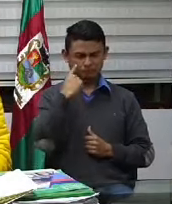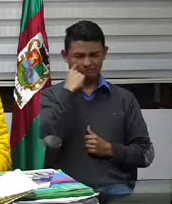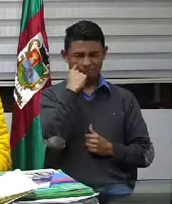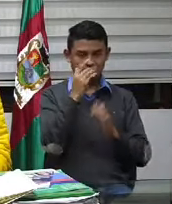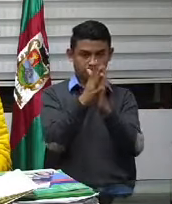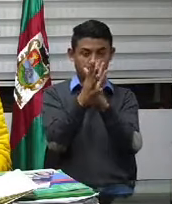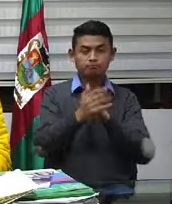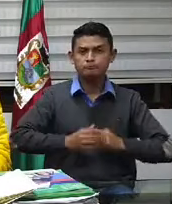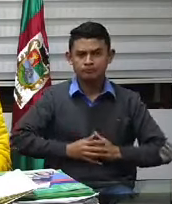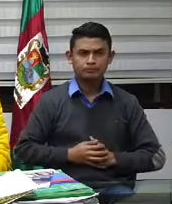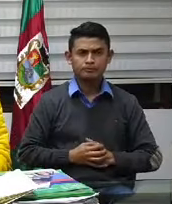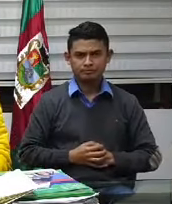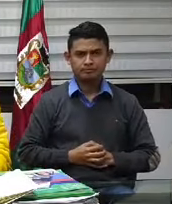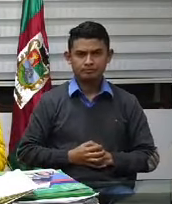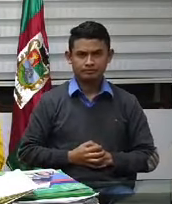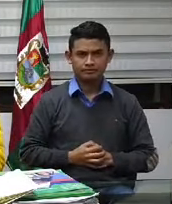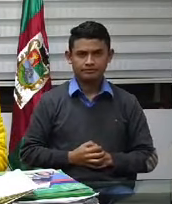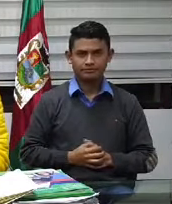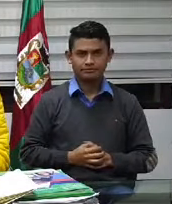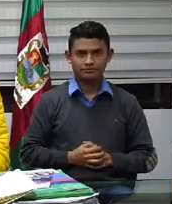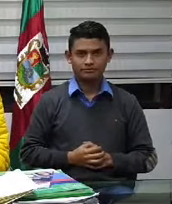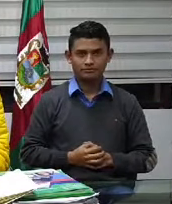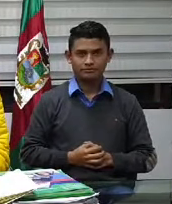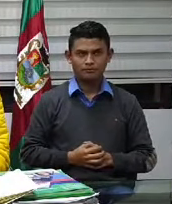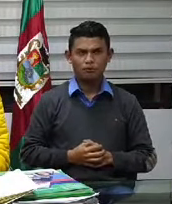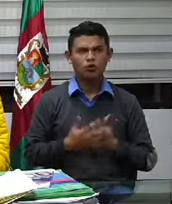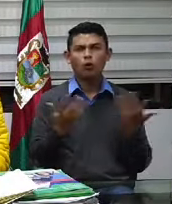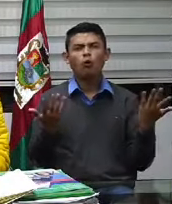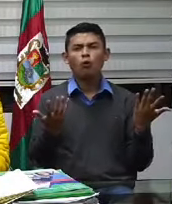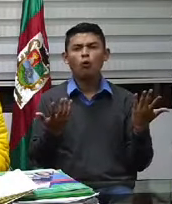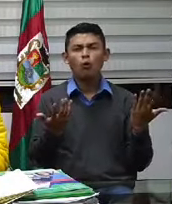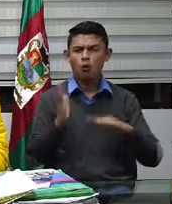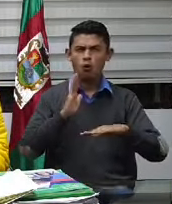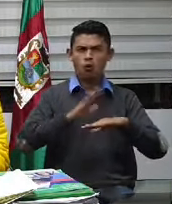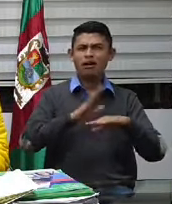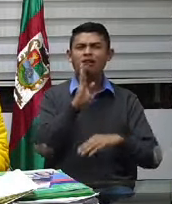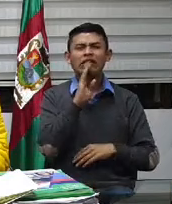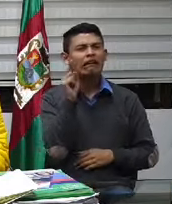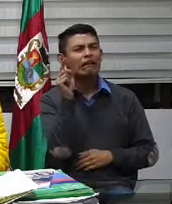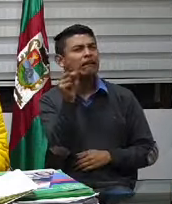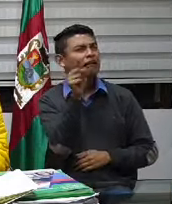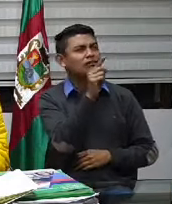comenzar a hablar de quién es el culpable, creo que no tiene sentido.